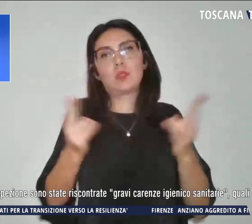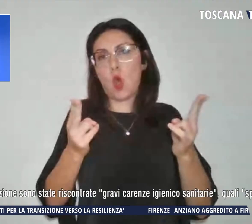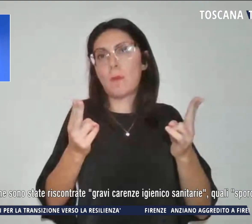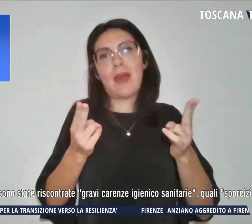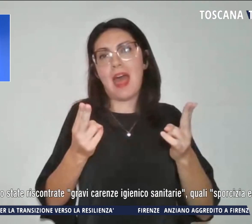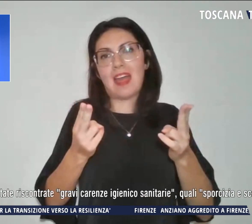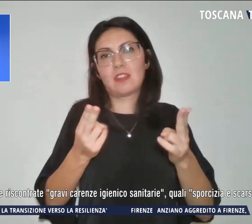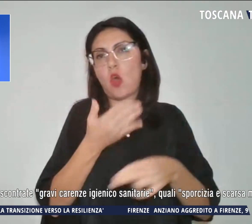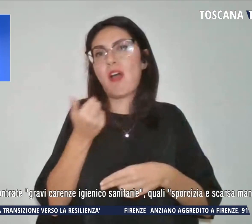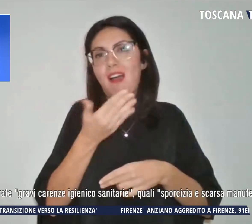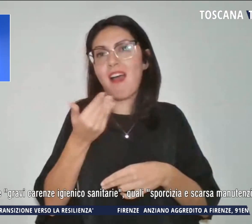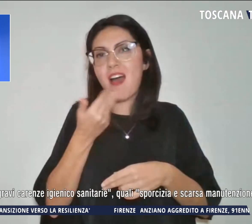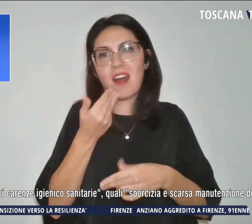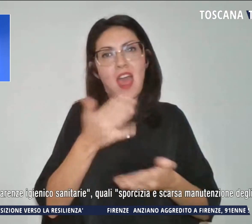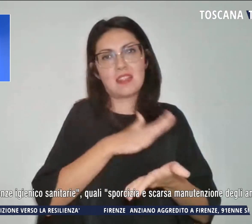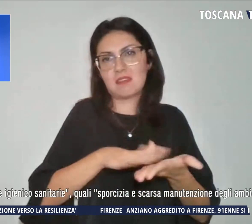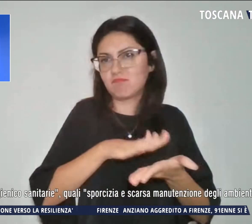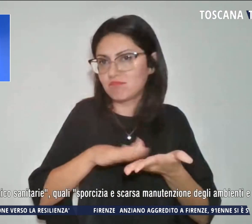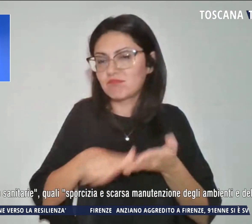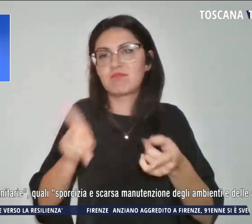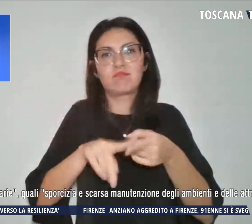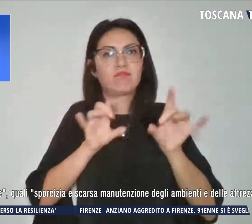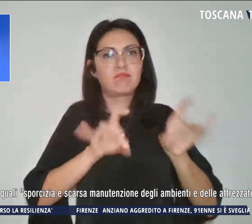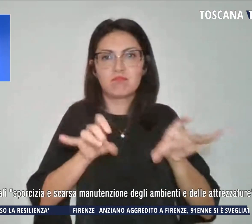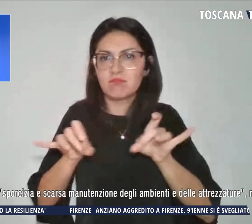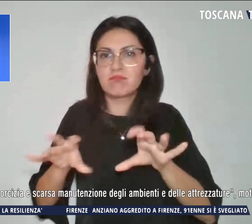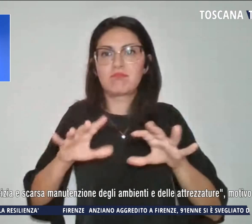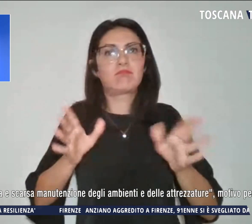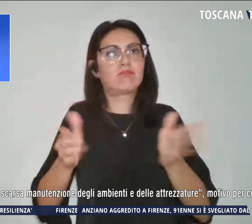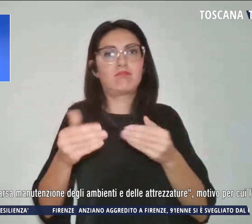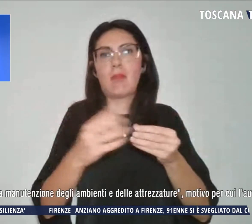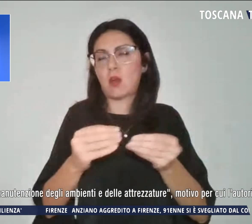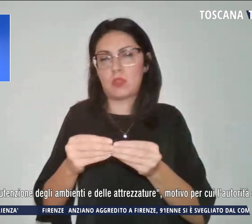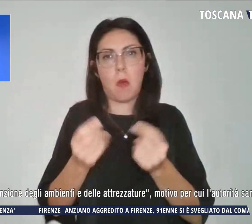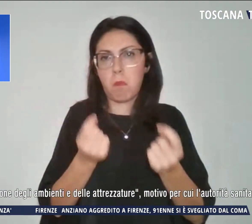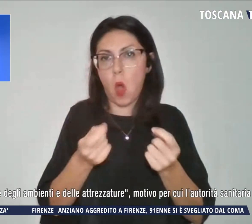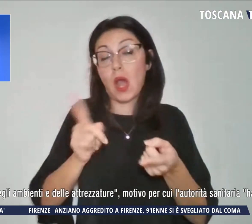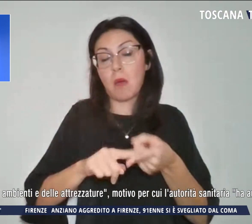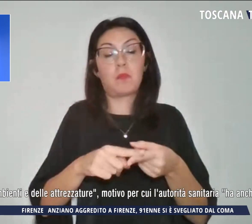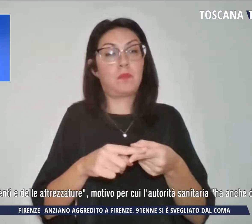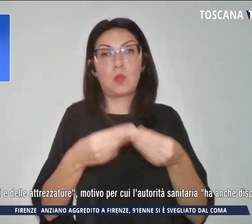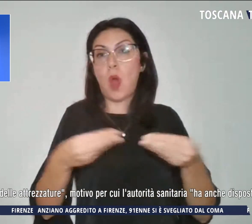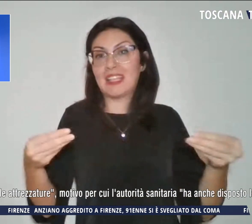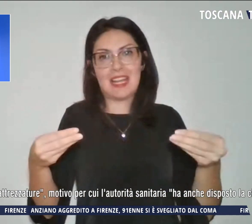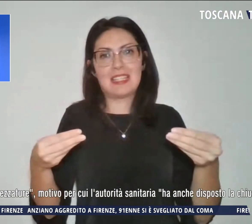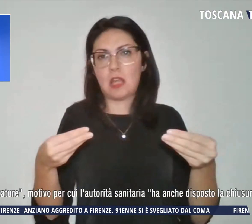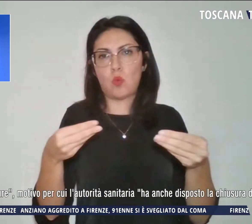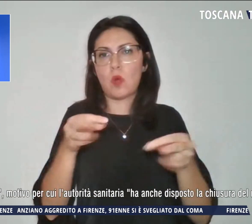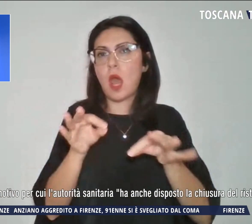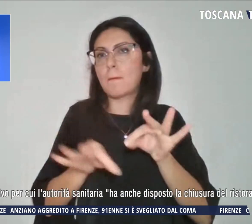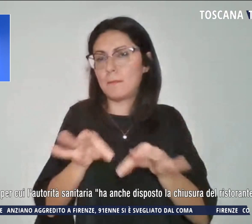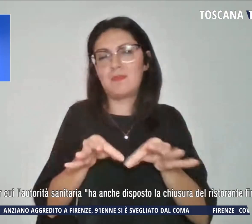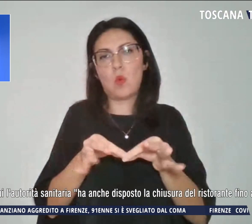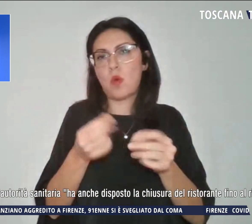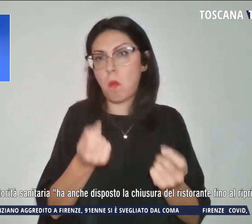sporcizia, scarsa manutenzione degli ambienti ma anche delle attrezzature, quindi l'autorità sanitaria ha